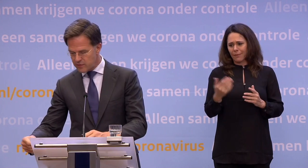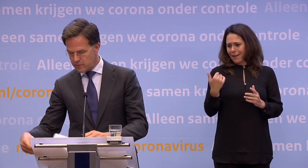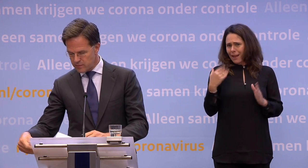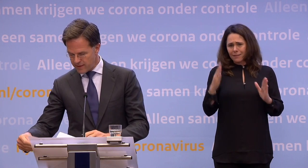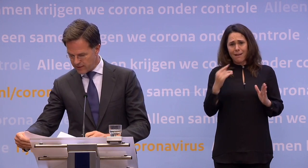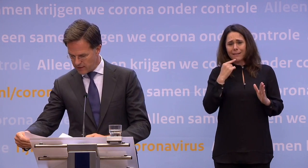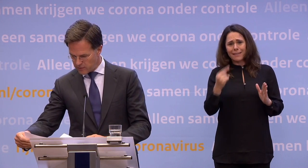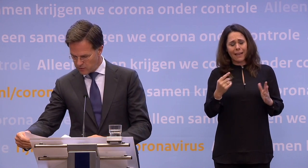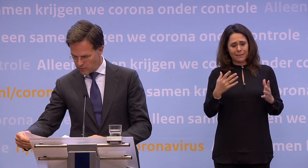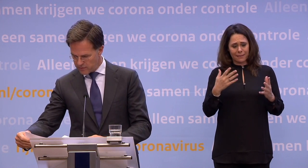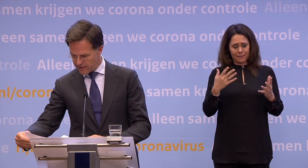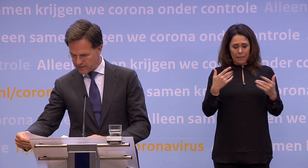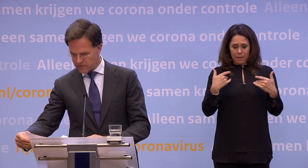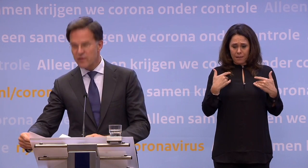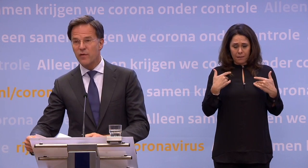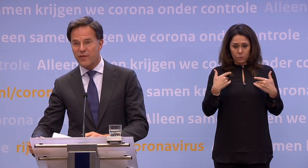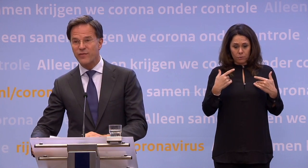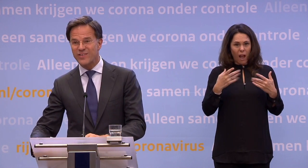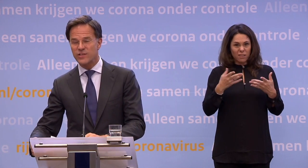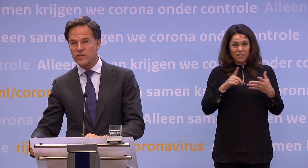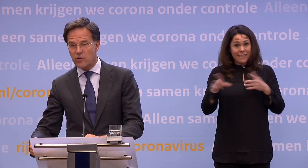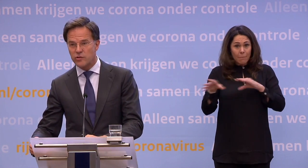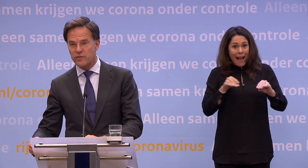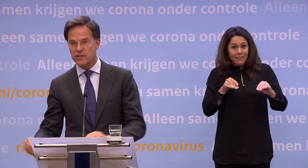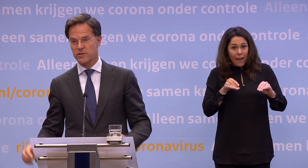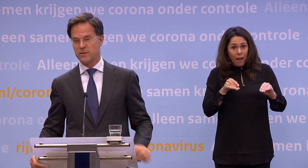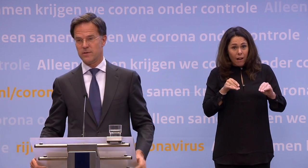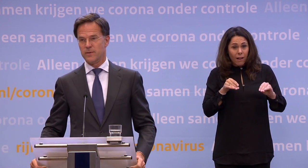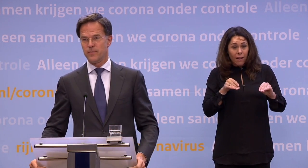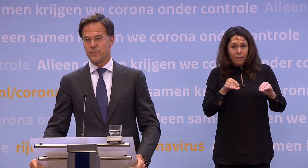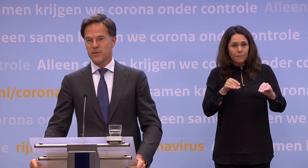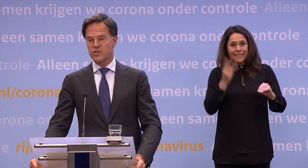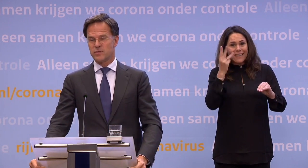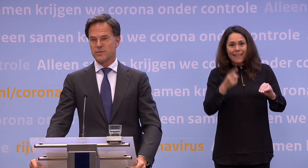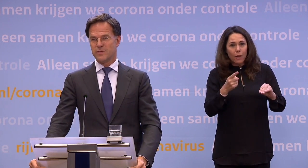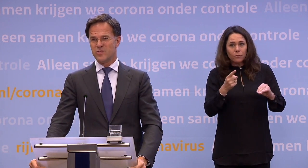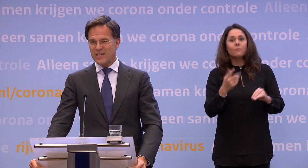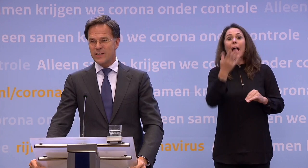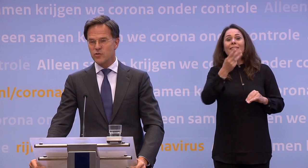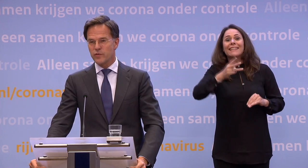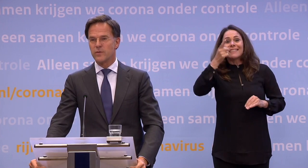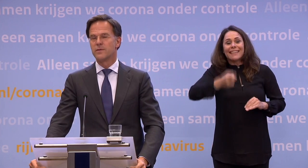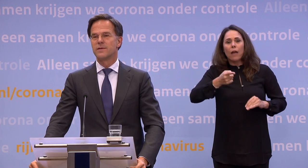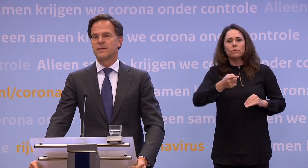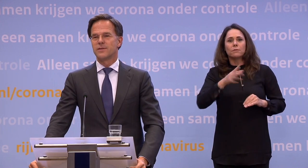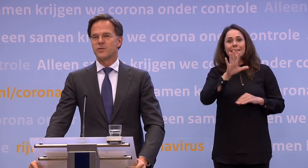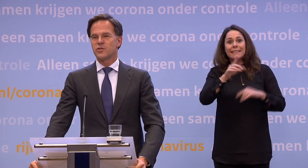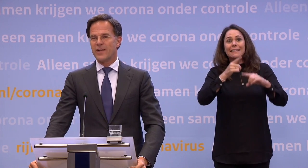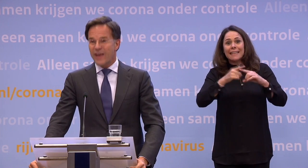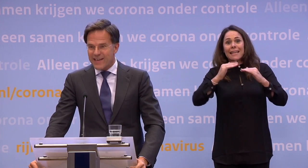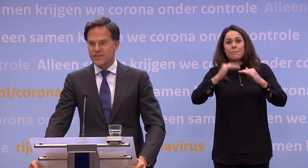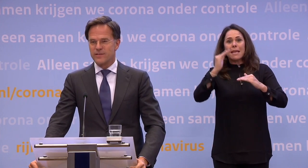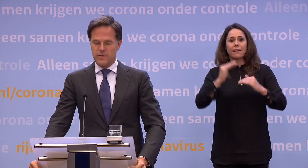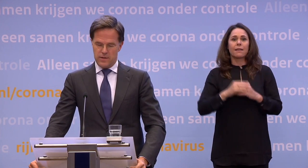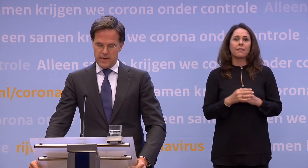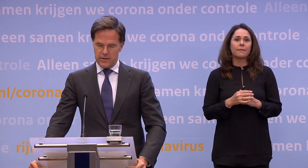wij niet de maatregel hadden genomen, dan waren dat er 35.000 geweest. Dat is tien keer zoveel. Dus